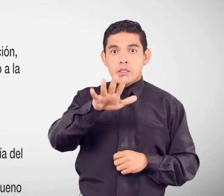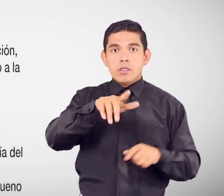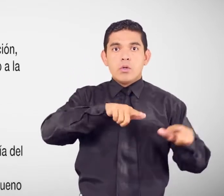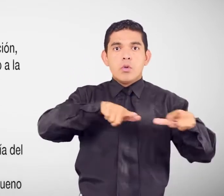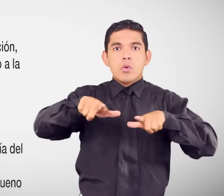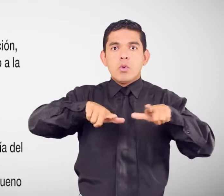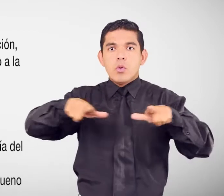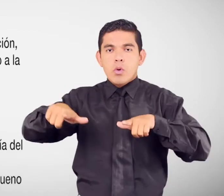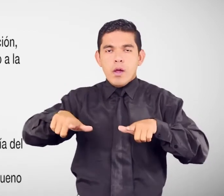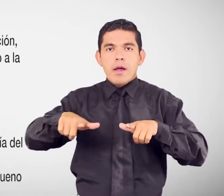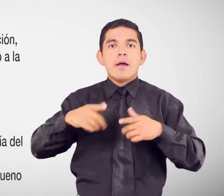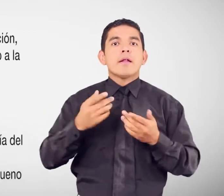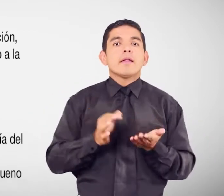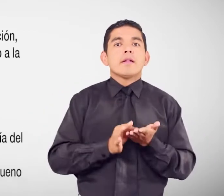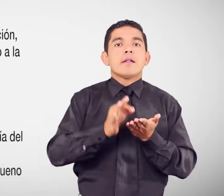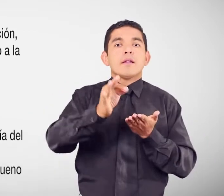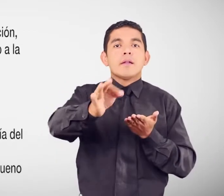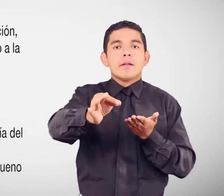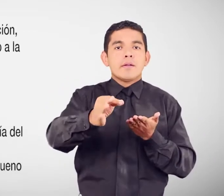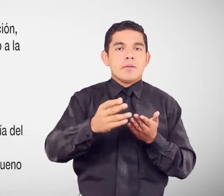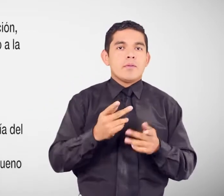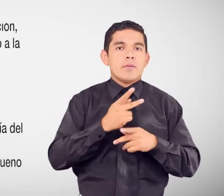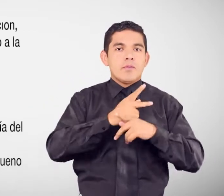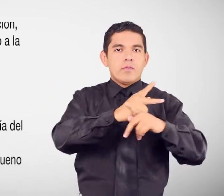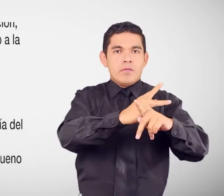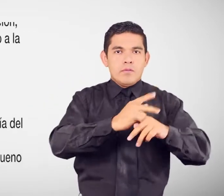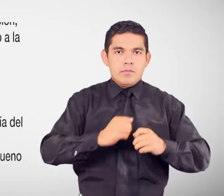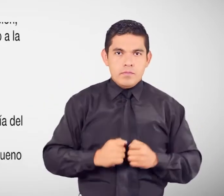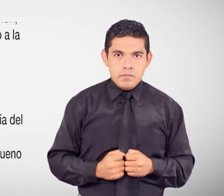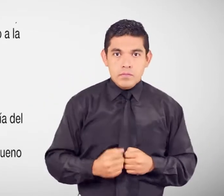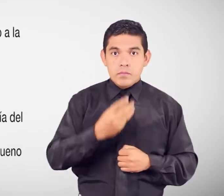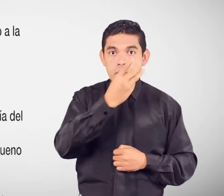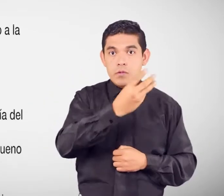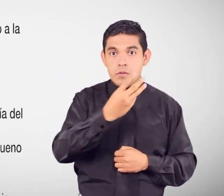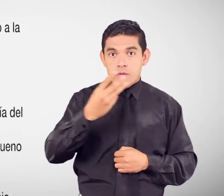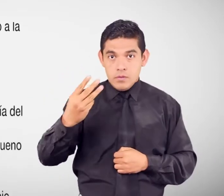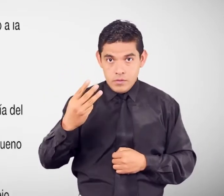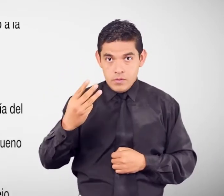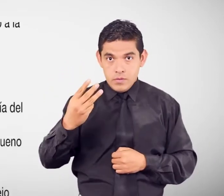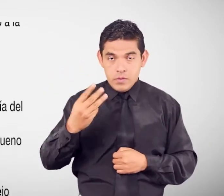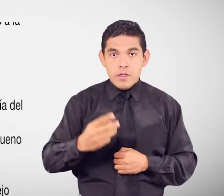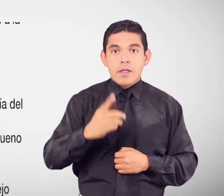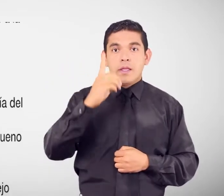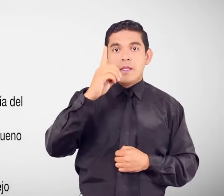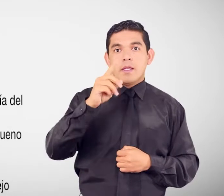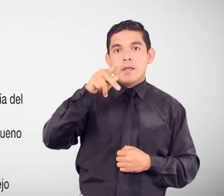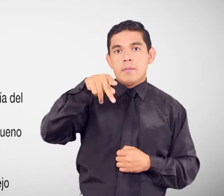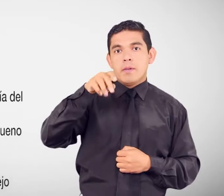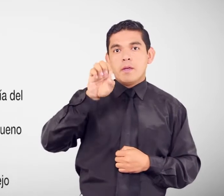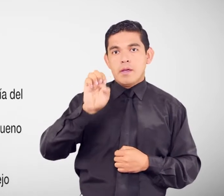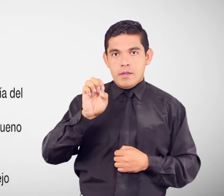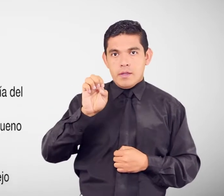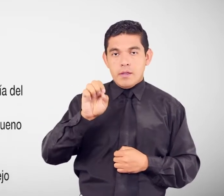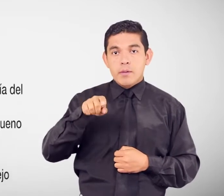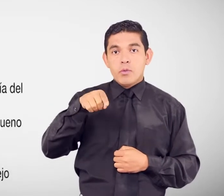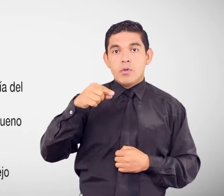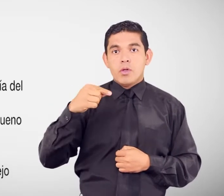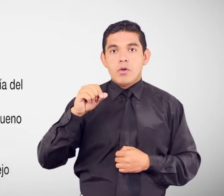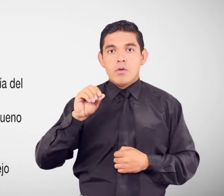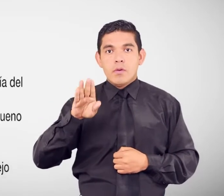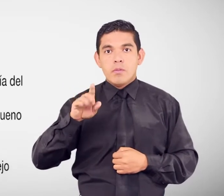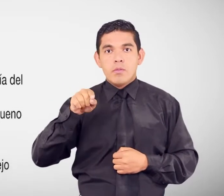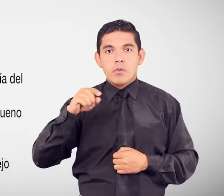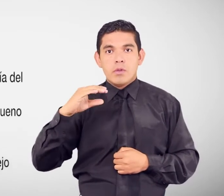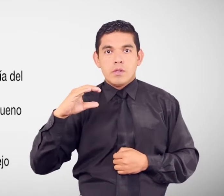Pueblo distribuidas a nivel nacional. www.dpe.gov.es.